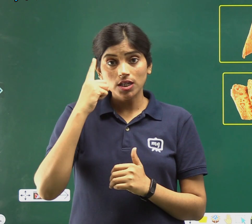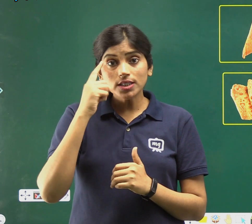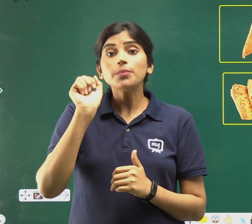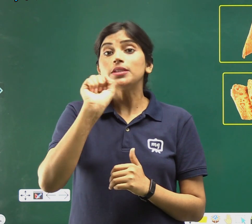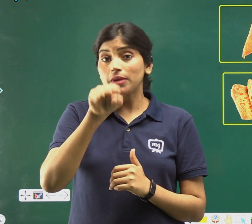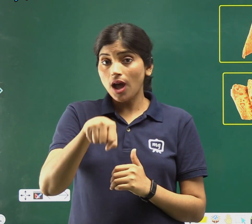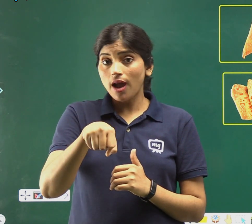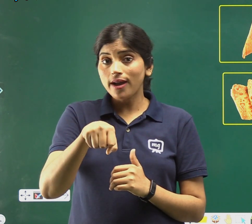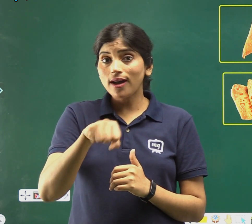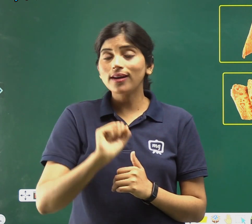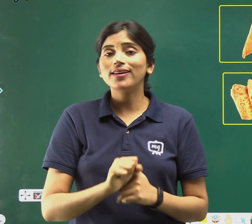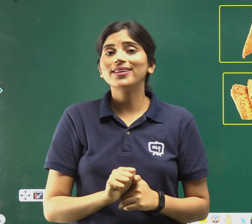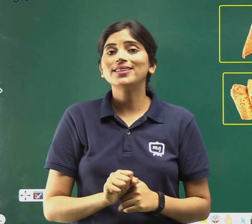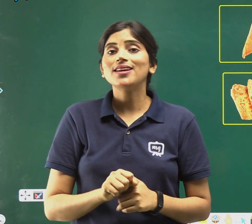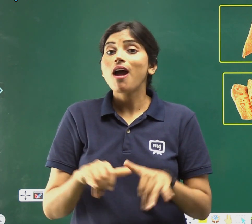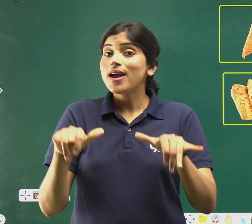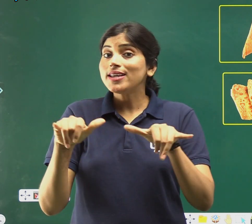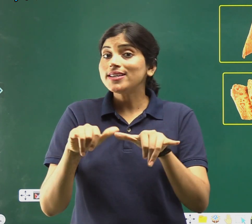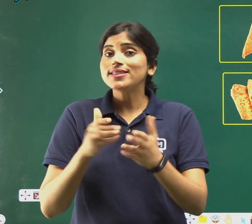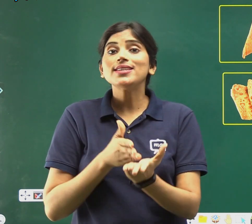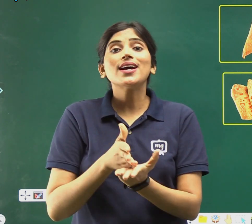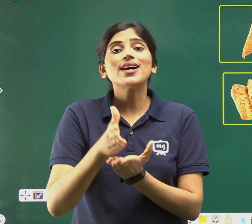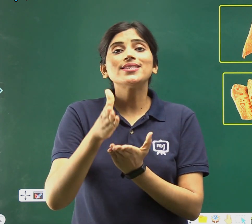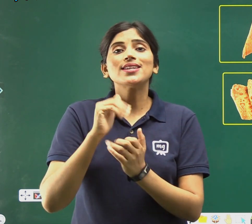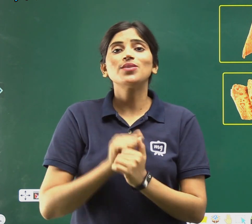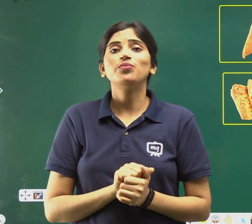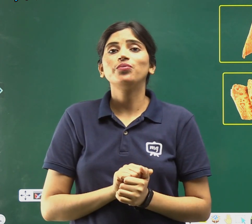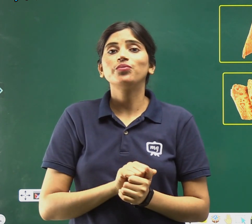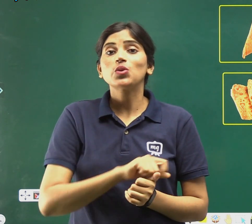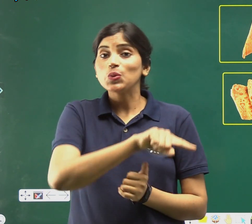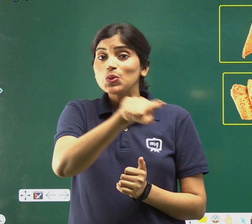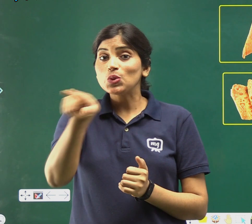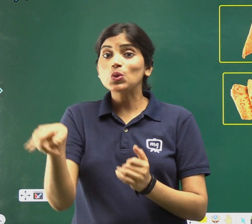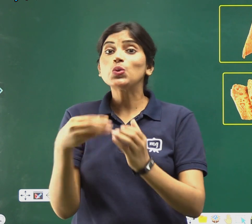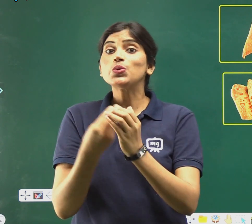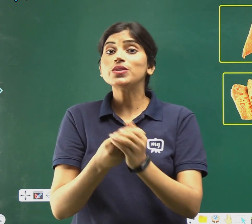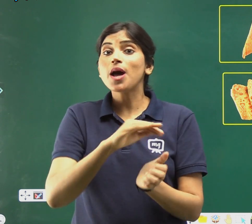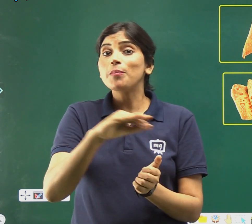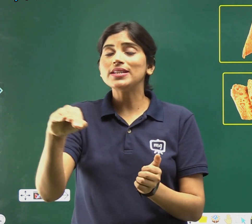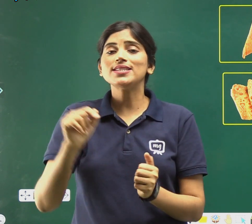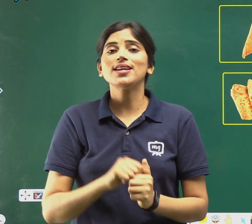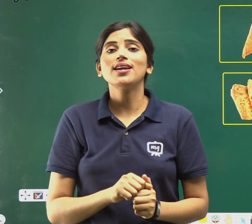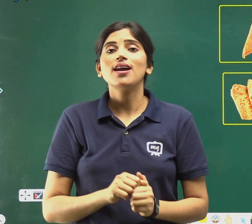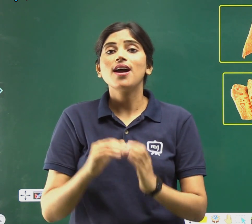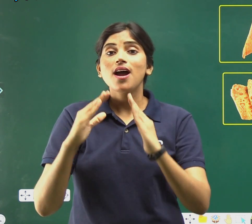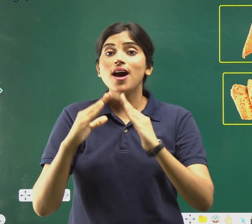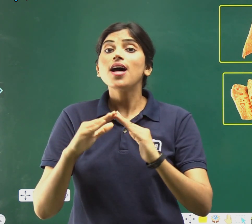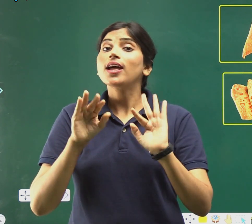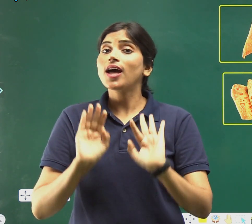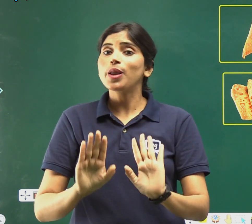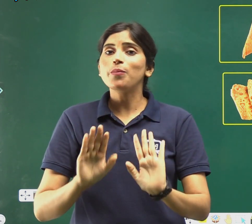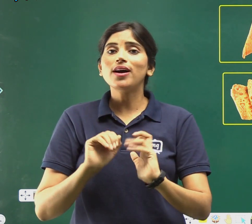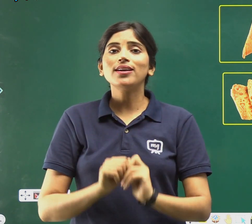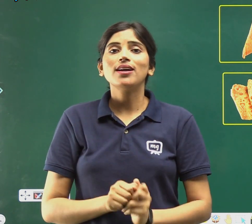में आया, इसी तरह से आप सब बच्चे घर